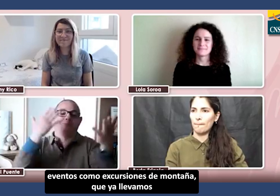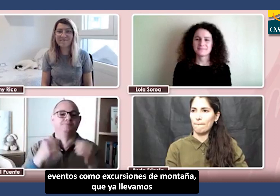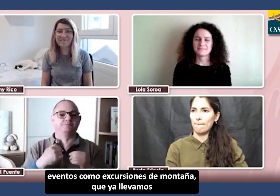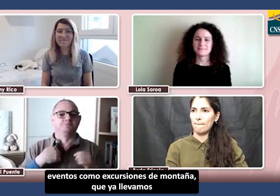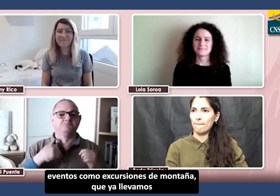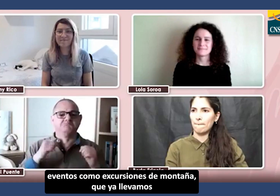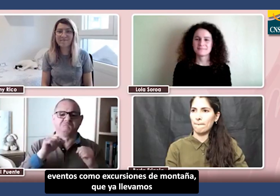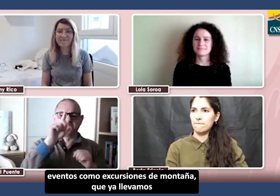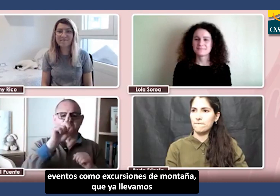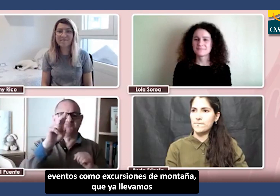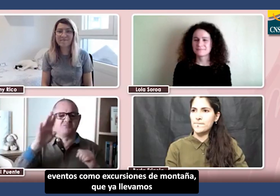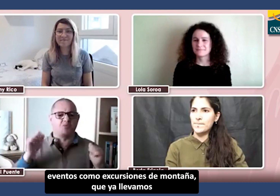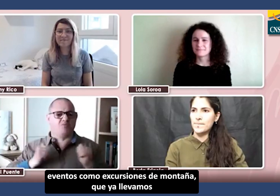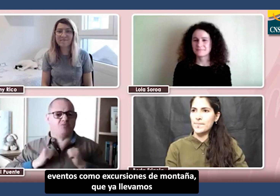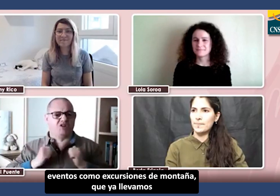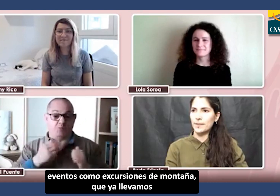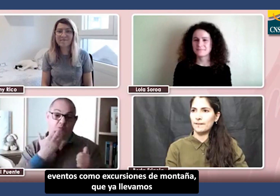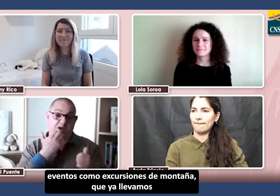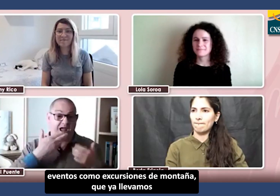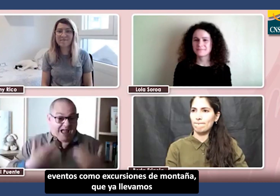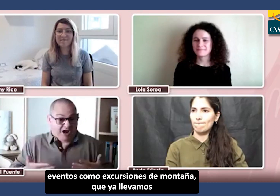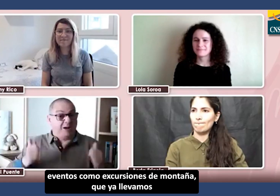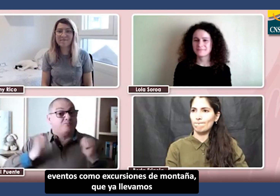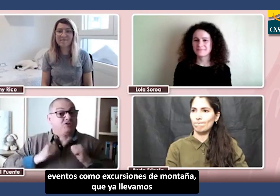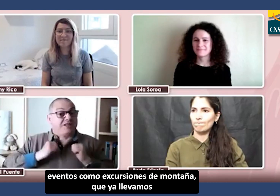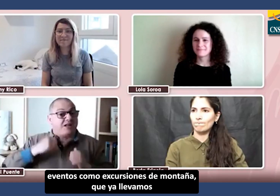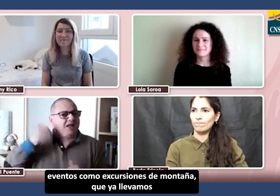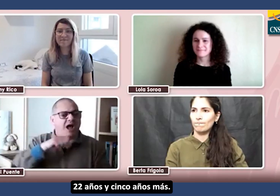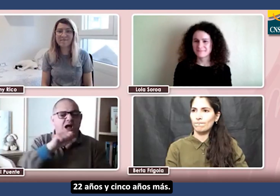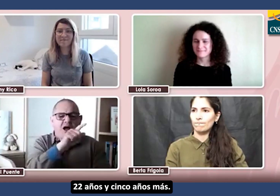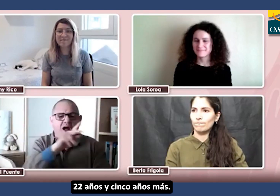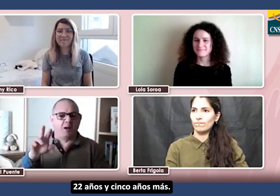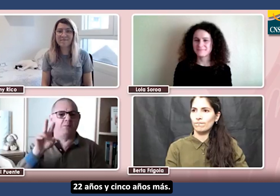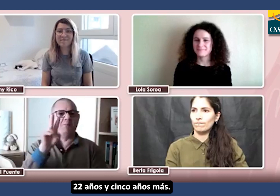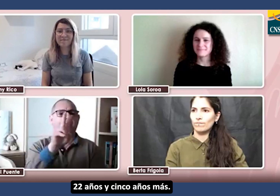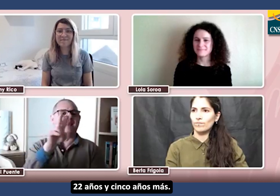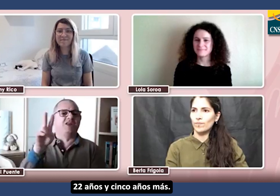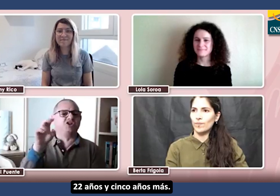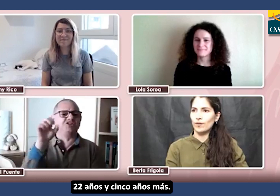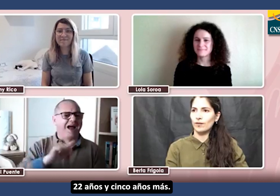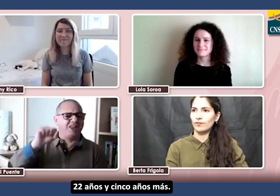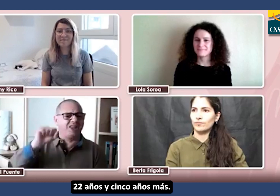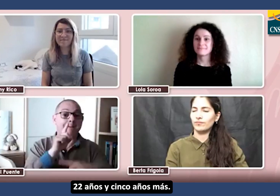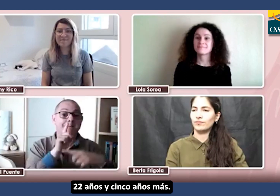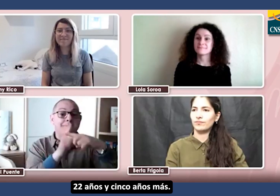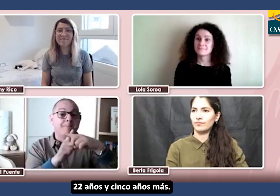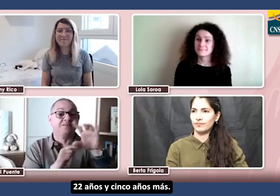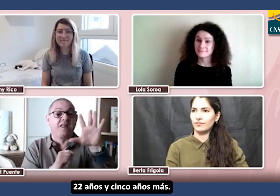excursiones de montaña que ya llevamos 22 años y 5 años